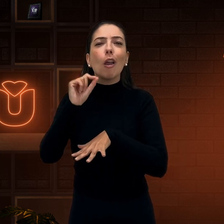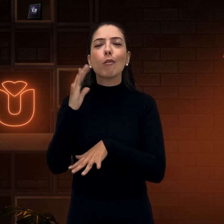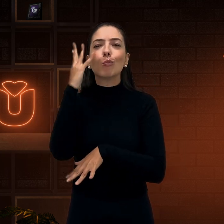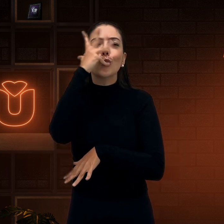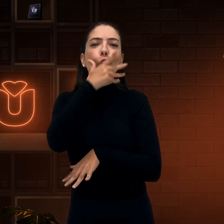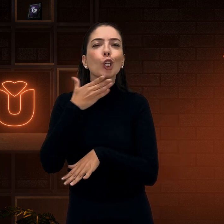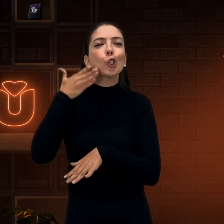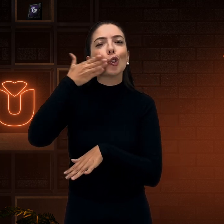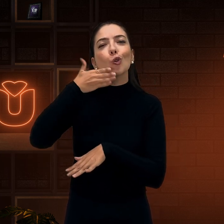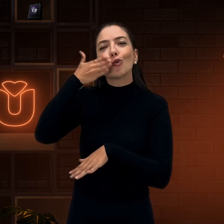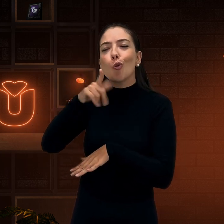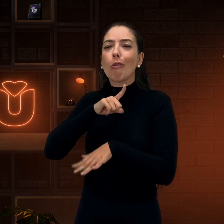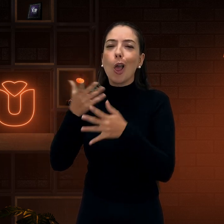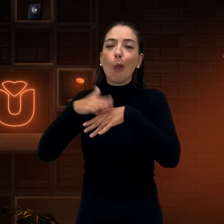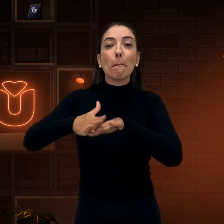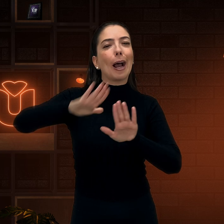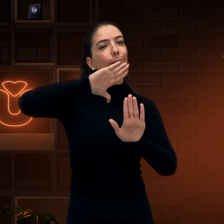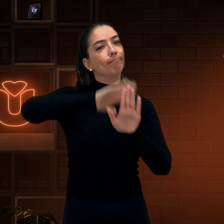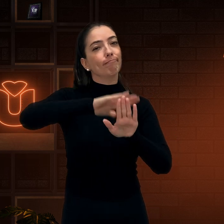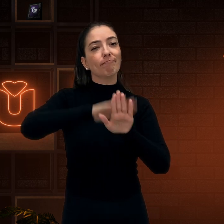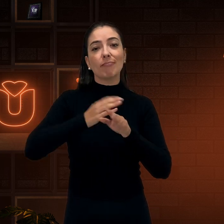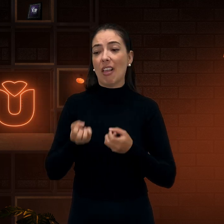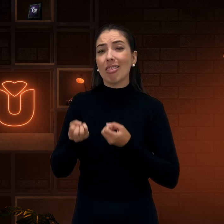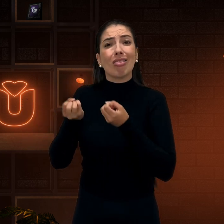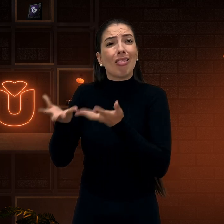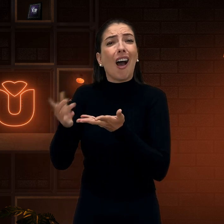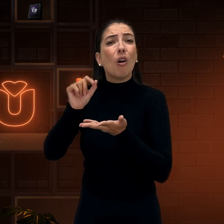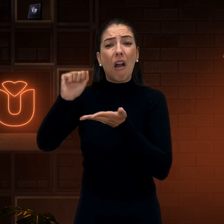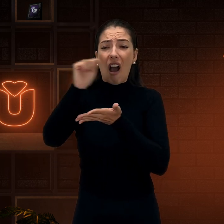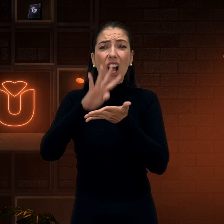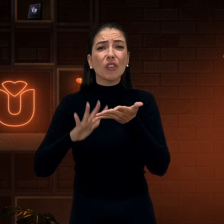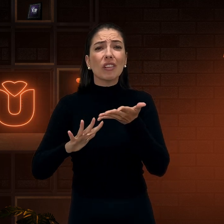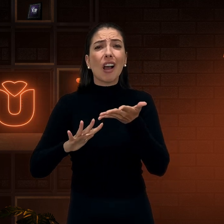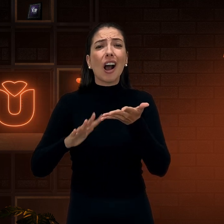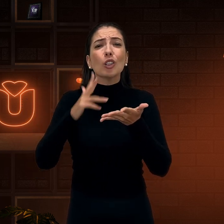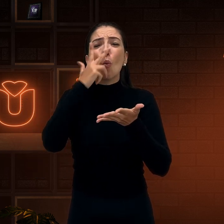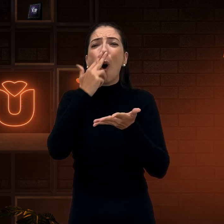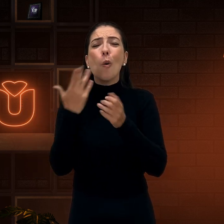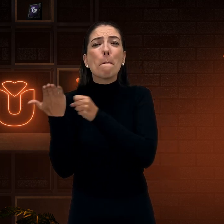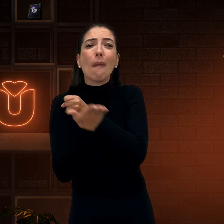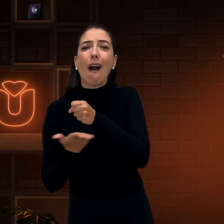o discurso é muito bonito, a fala é muito bonita. Mas na realidade, dão atividades